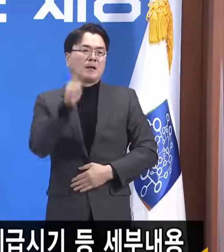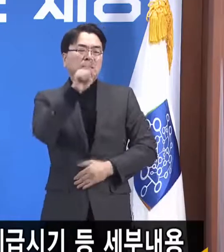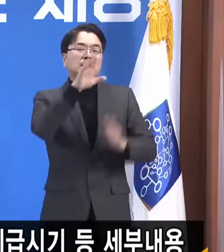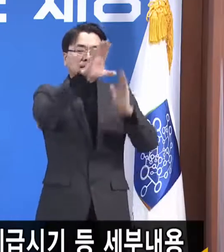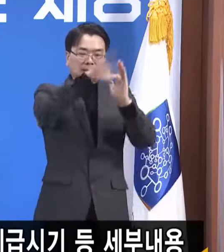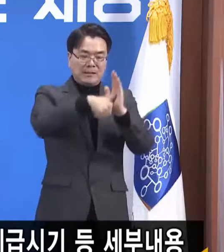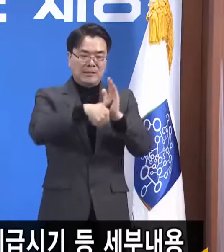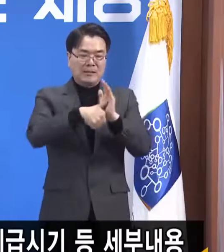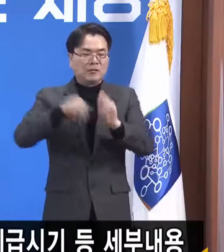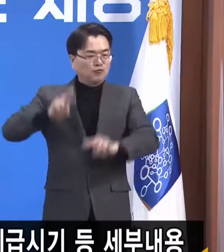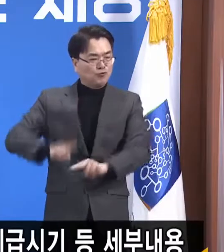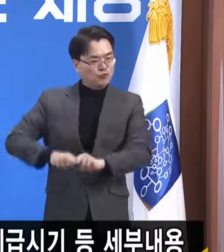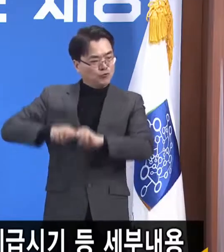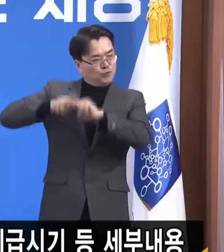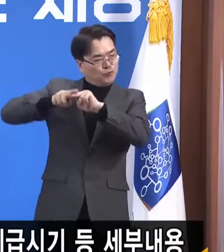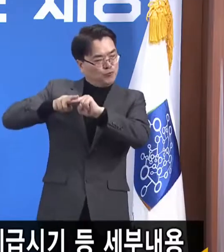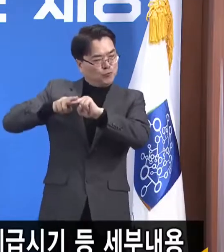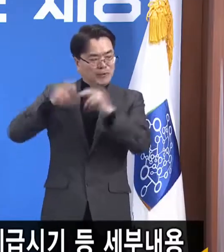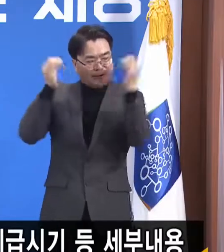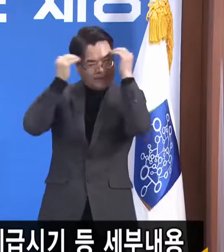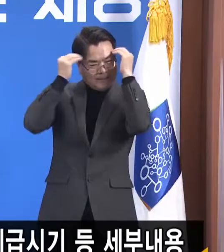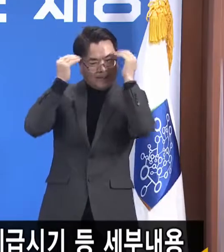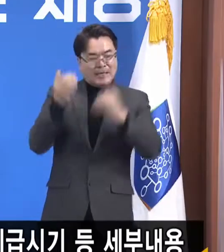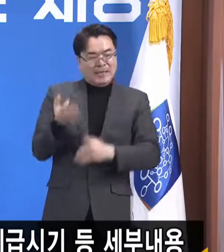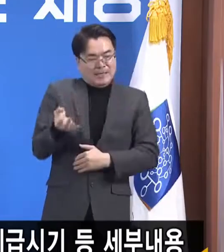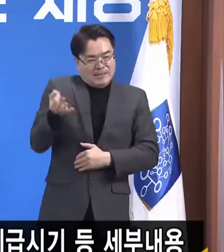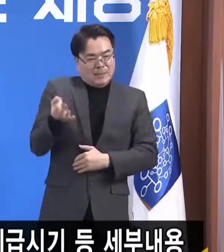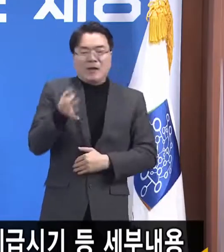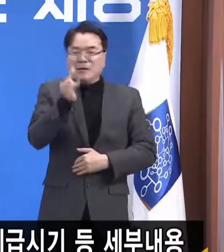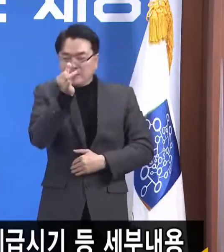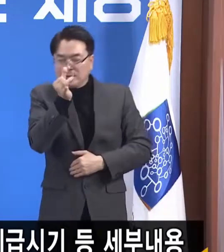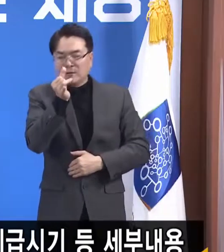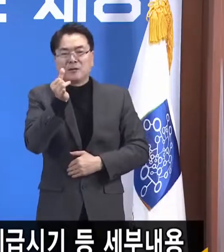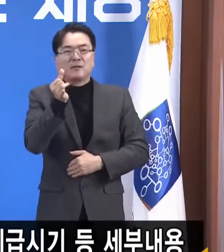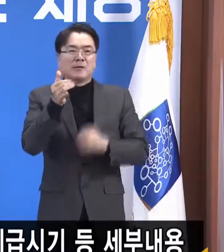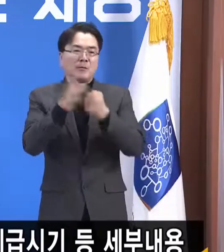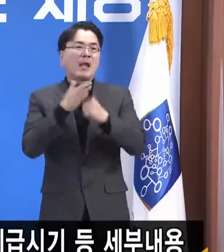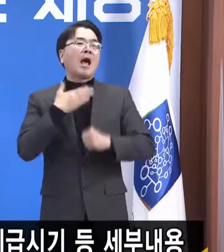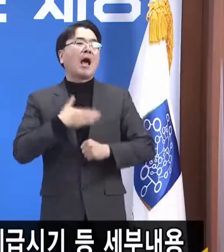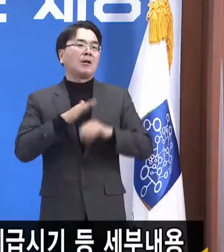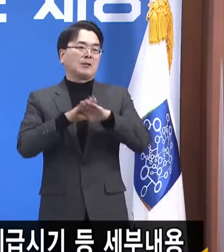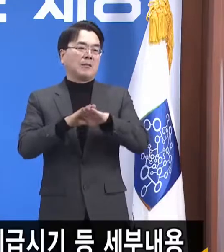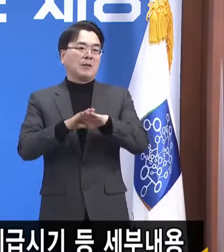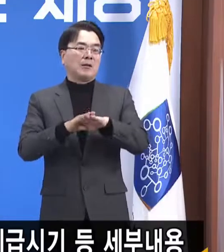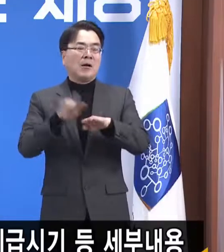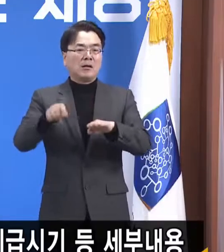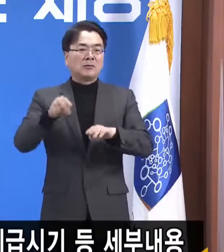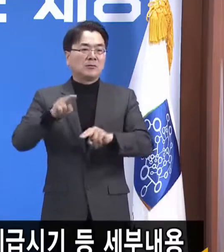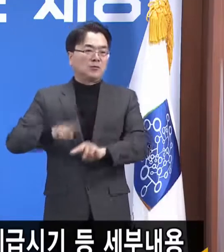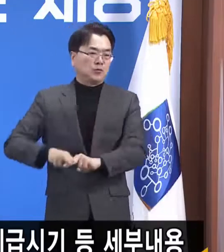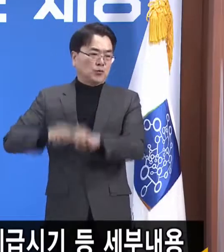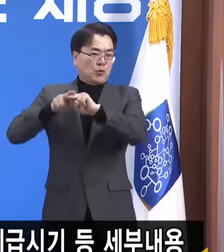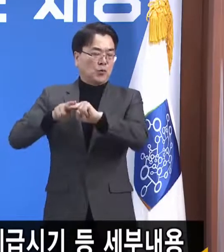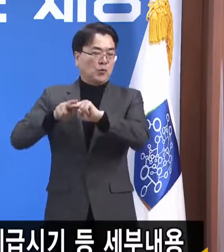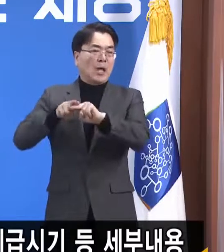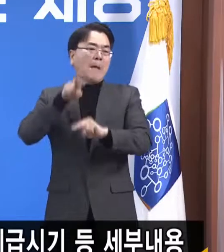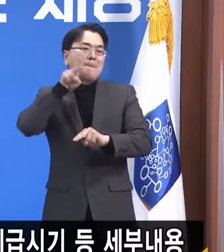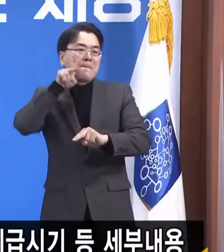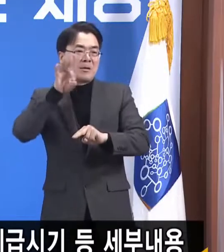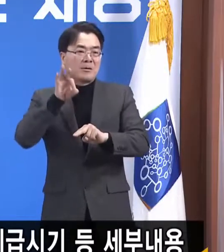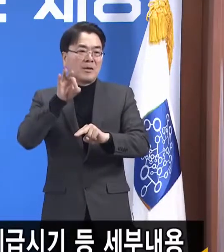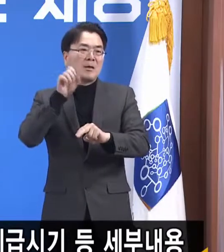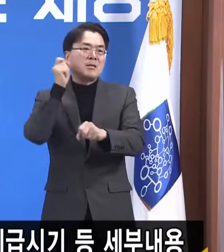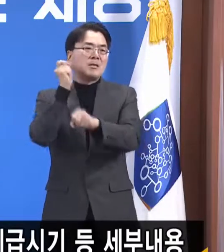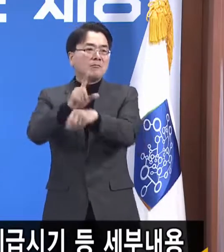재난기금들이 있었기 때문에 재정여력이 일반적으로 있었는데 지금은 그 비축된 재난기금을 다